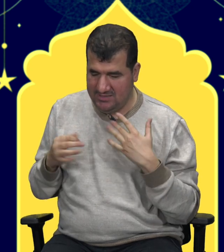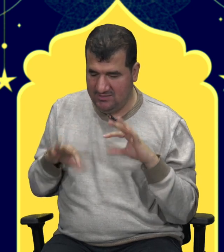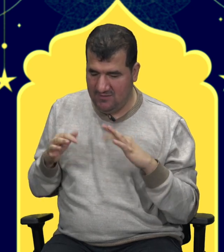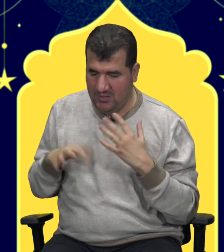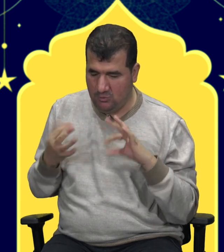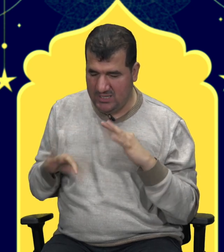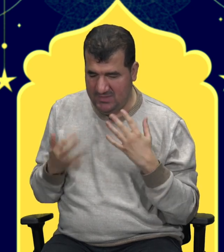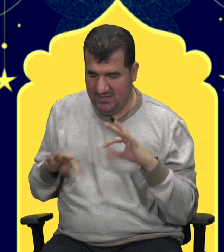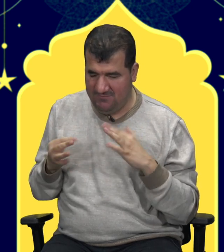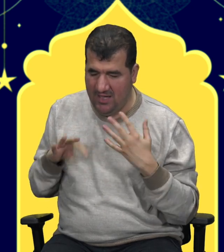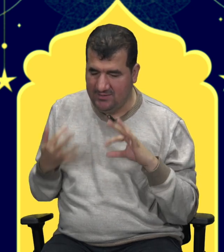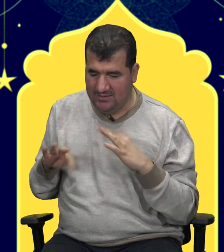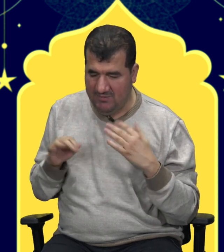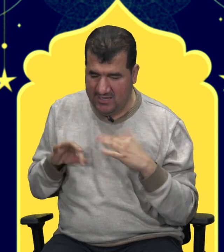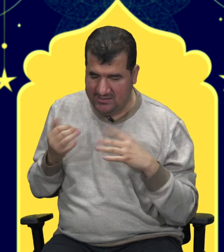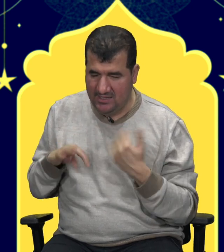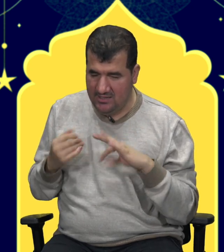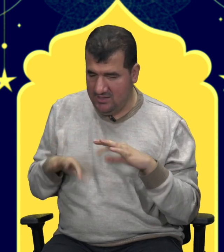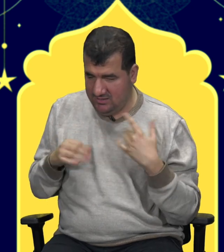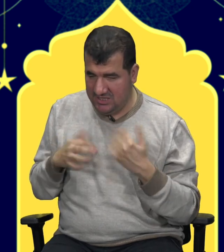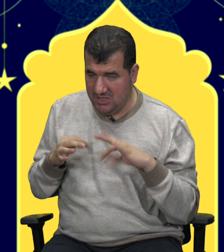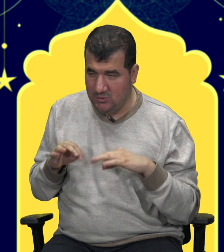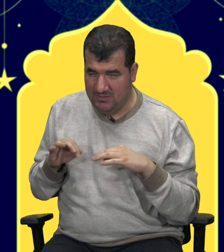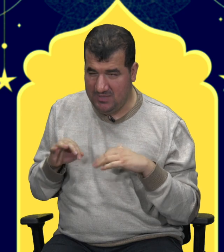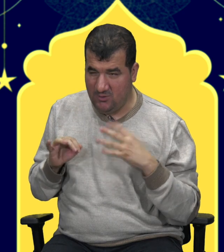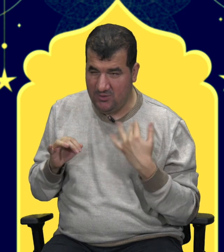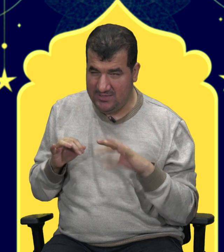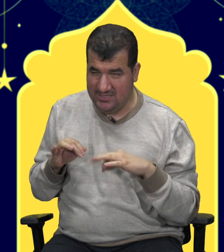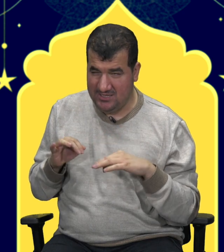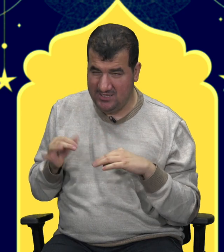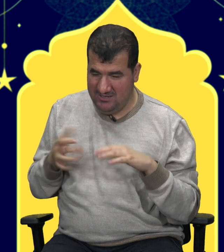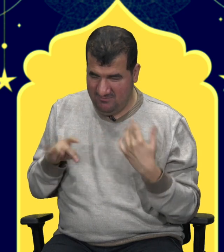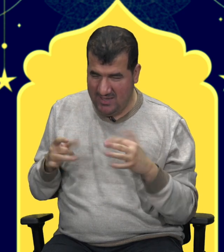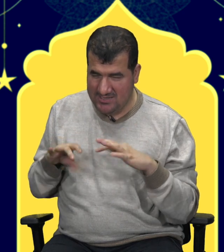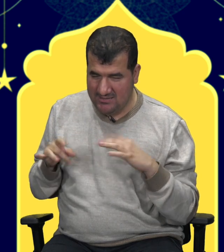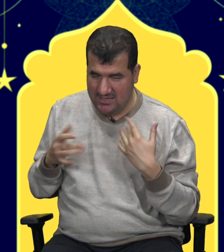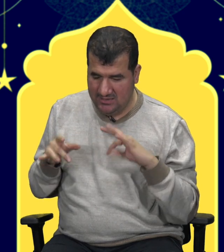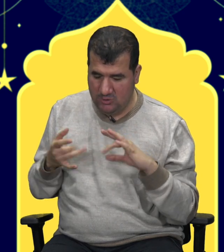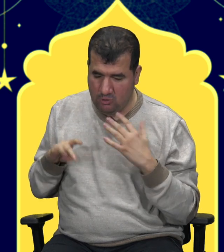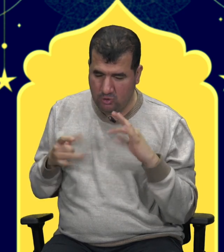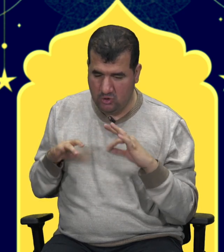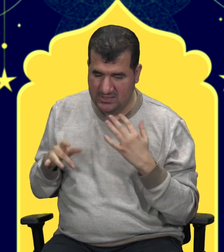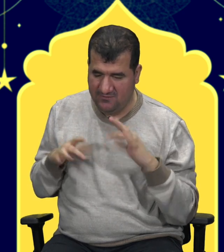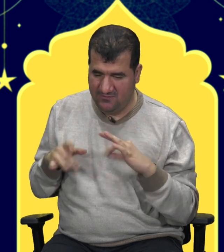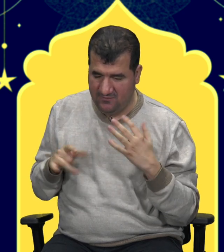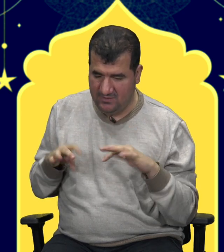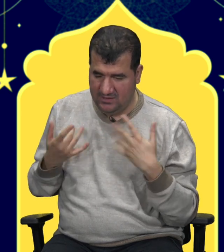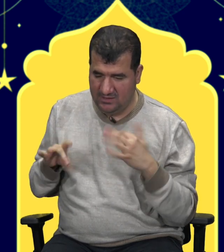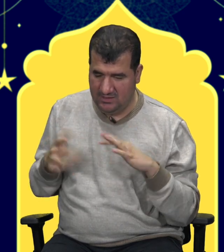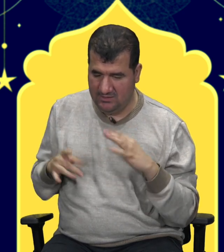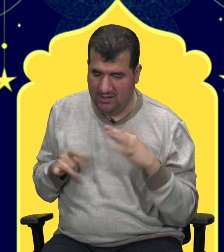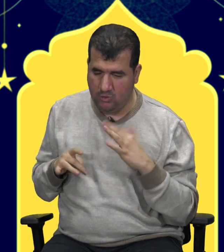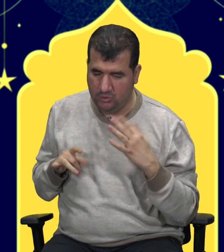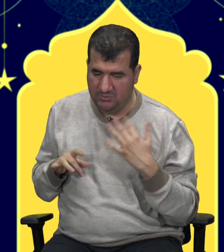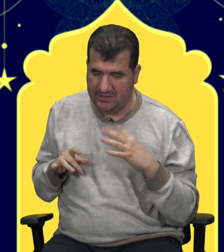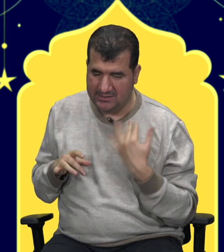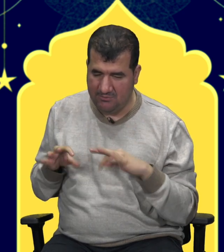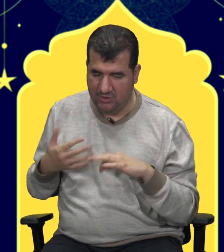tefekkür etmeyi ve hatta belki de teşekkür etmeyi öğretir. Ben zaten ilkokul 3. sınıfta okuduğum yıllardan bu yana